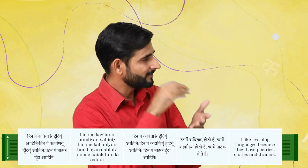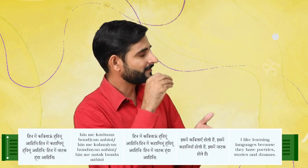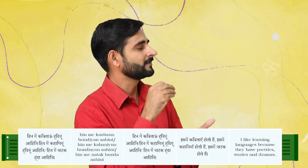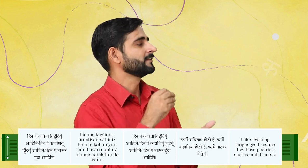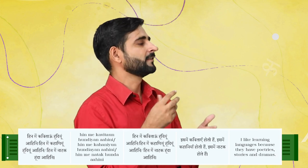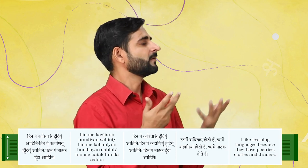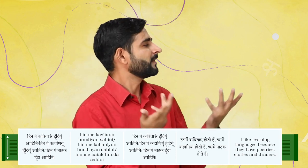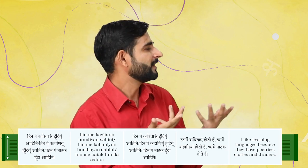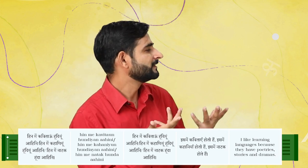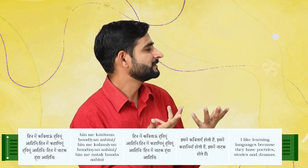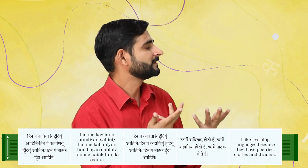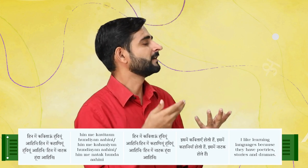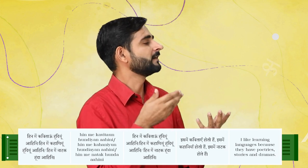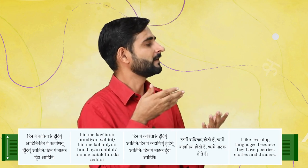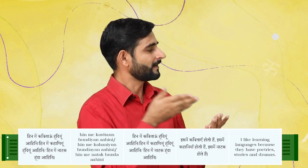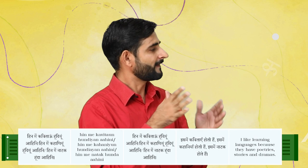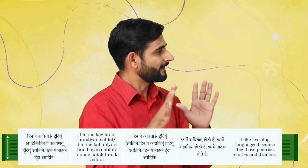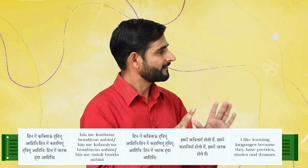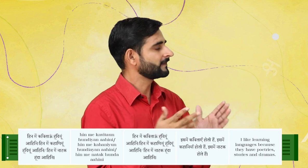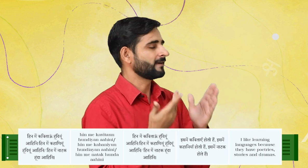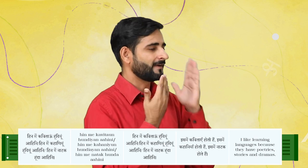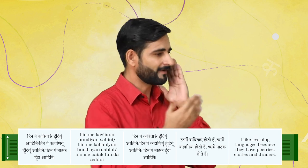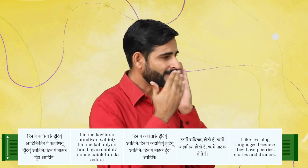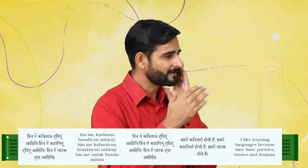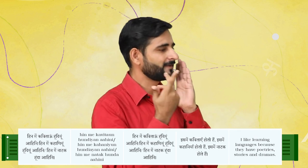कहाणियों हुंदियों आहिन, हिनमे नाटक भी हुंदा आहिन